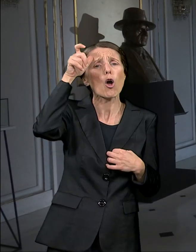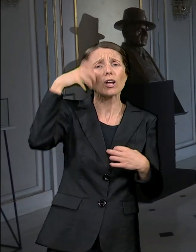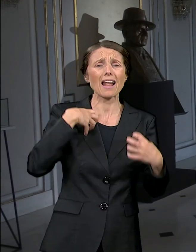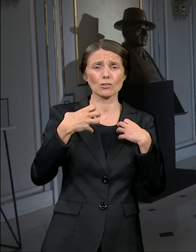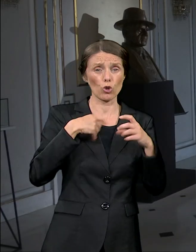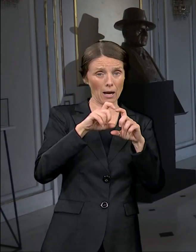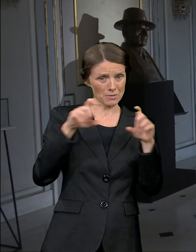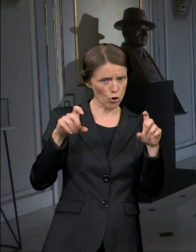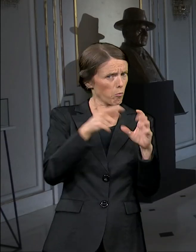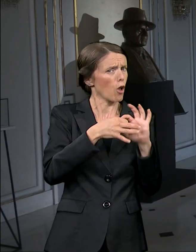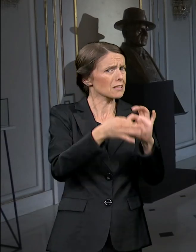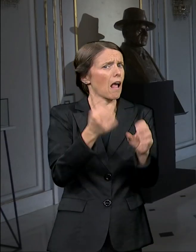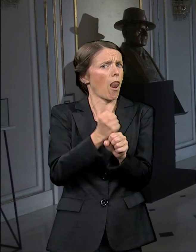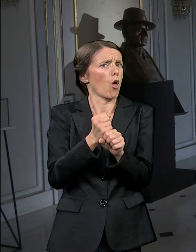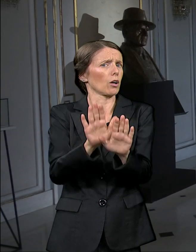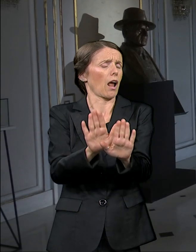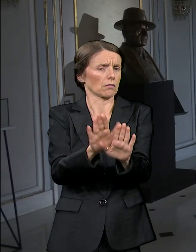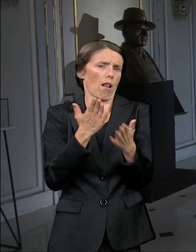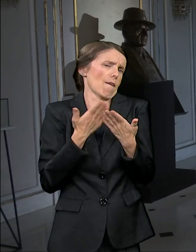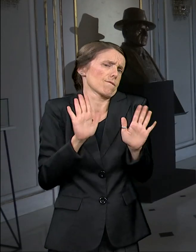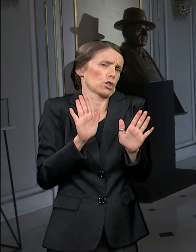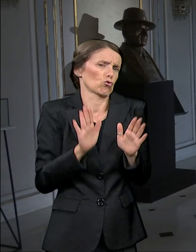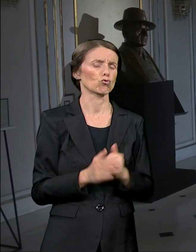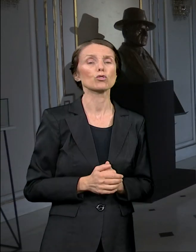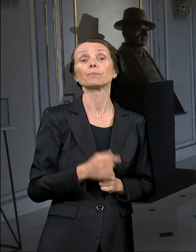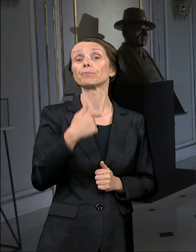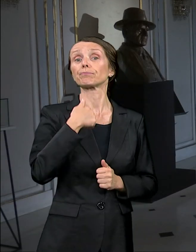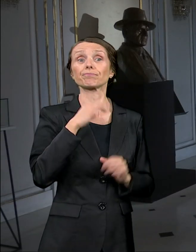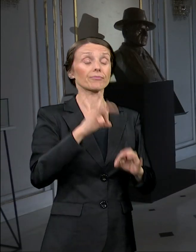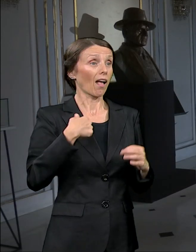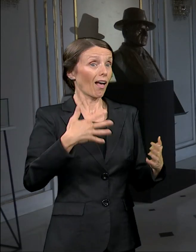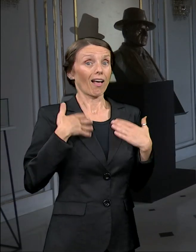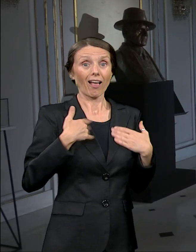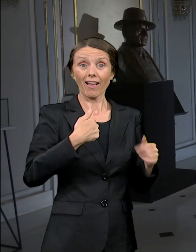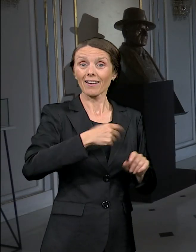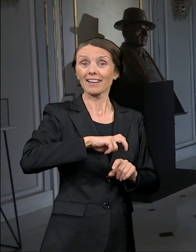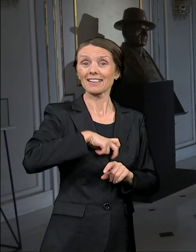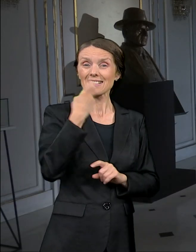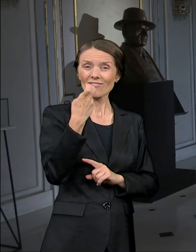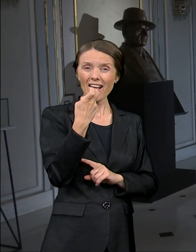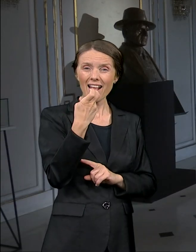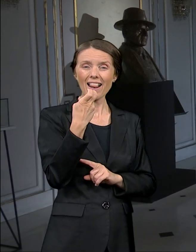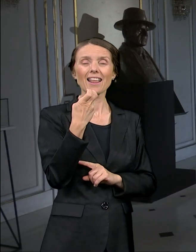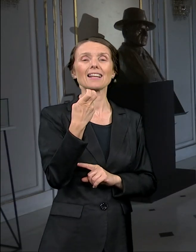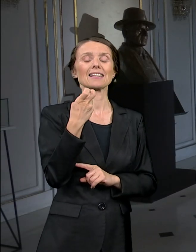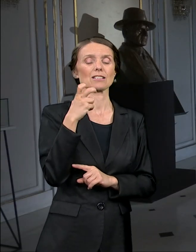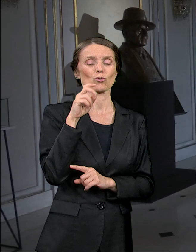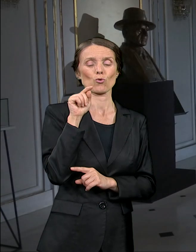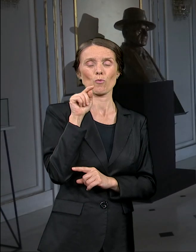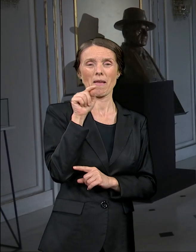I kada sam na moju veliku sreću dobio poziv da radim prošlog leta u Čulimsko-u Ampilova,